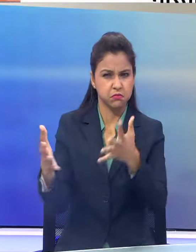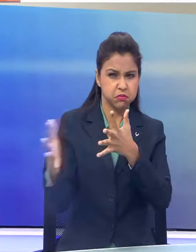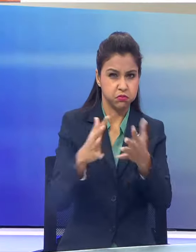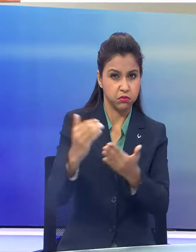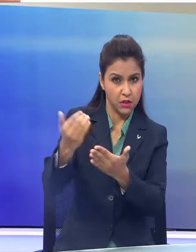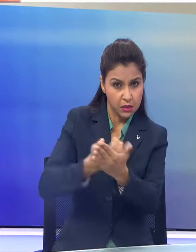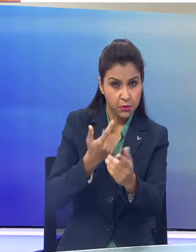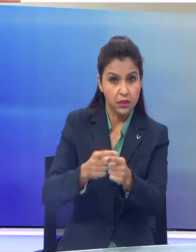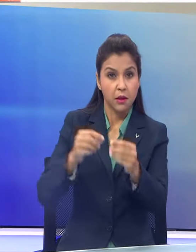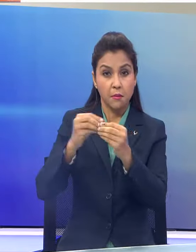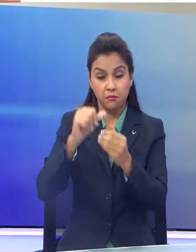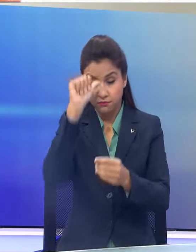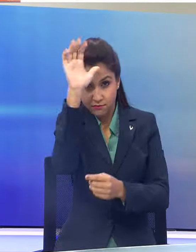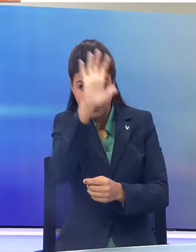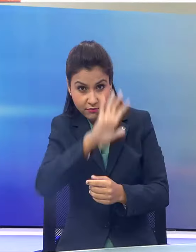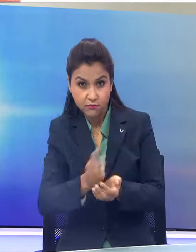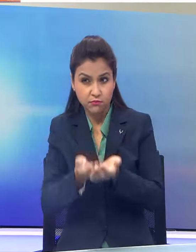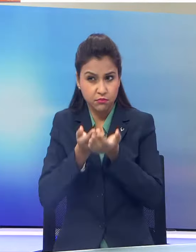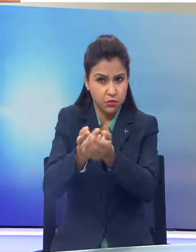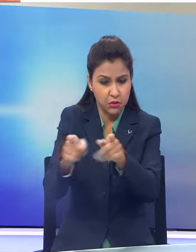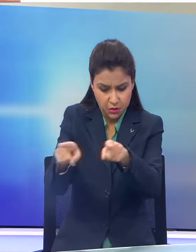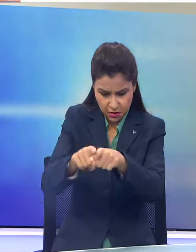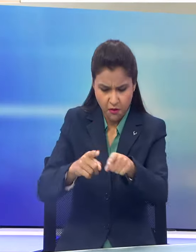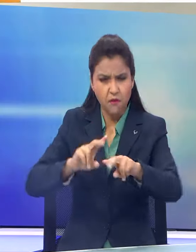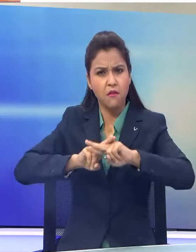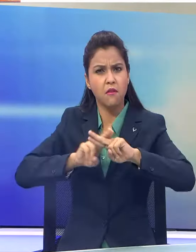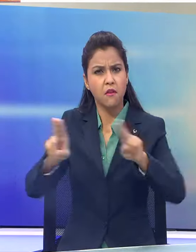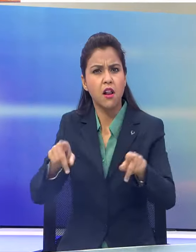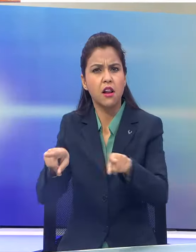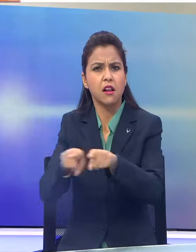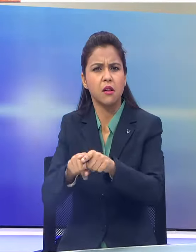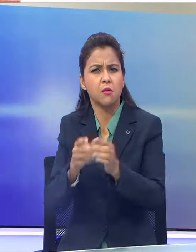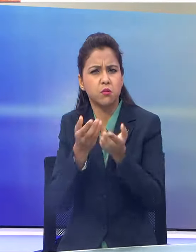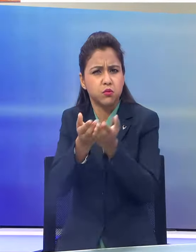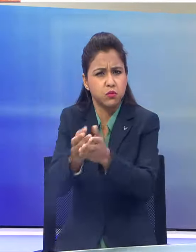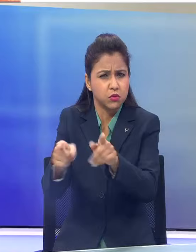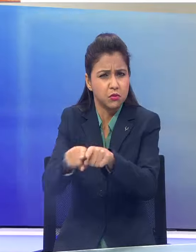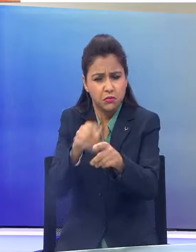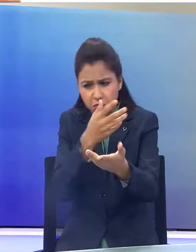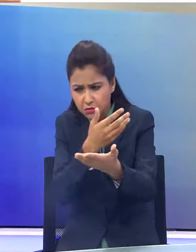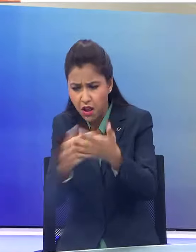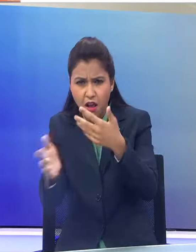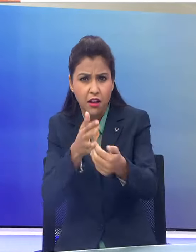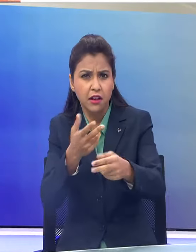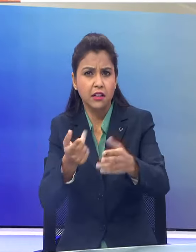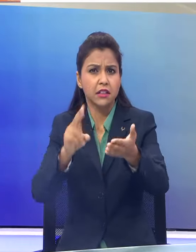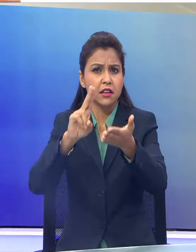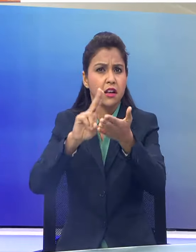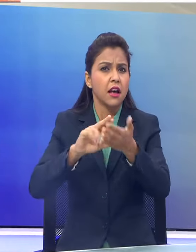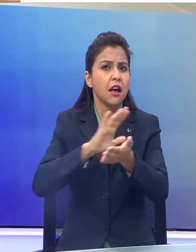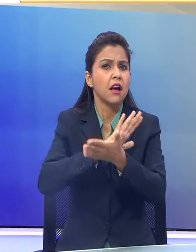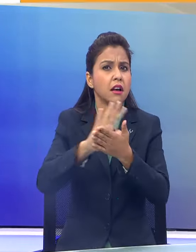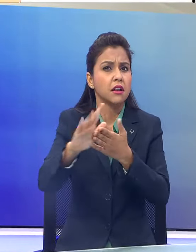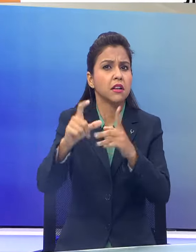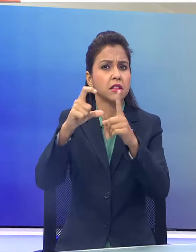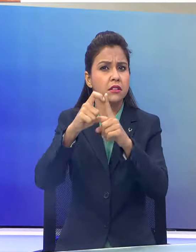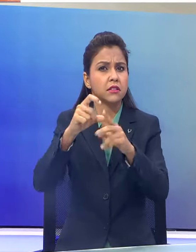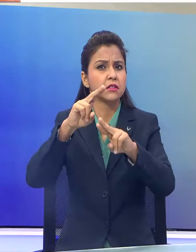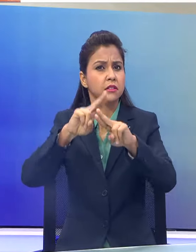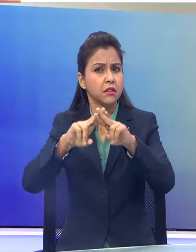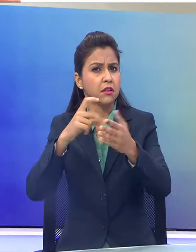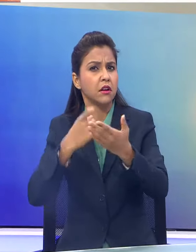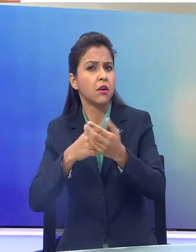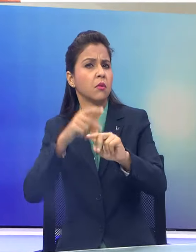भारती नौसेना भी पूरी तरह से मुस्तैद है नौसेना ने किसी भी स्थिती से ने पटने के लिए HDR